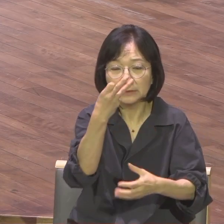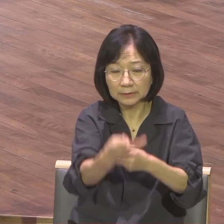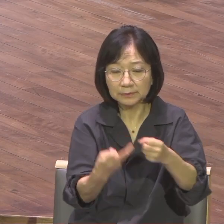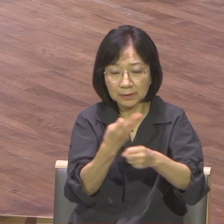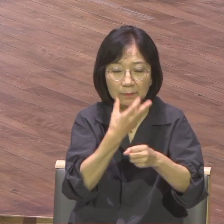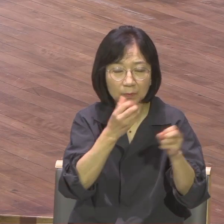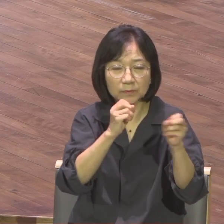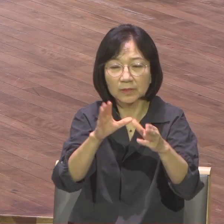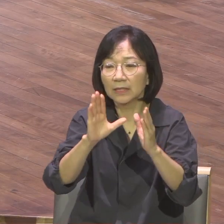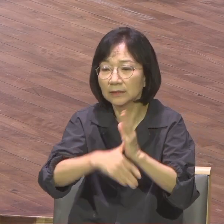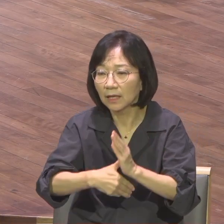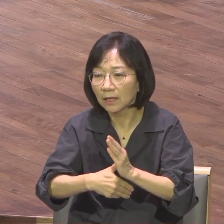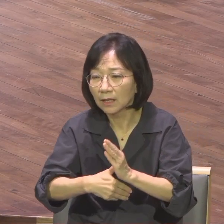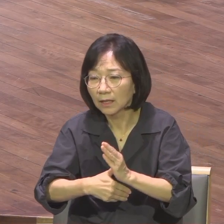그러나 바울이 그 시간에 뭐 했겠습니까?